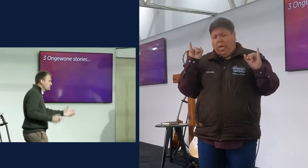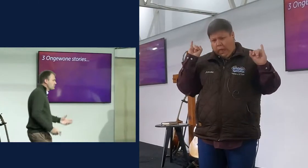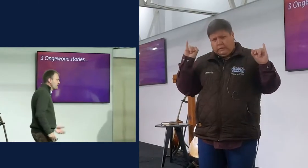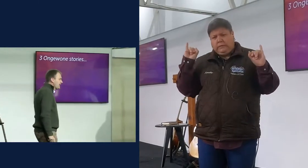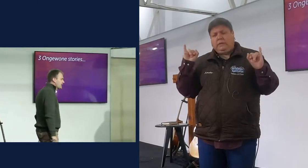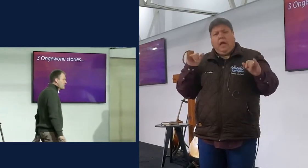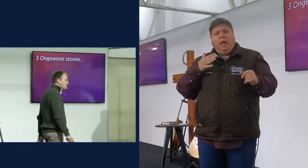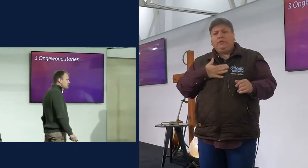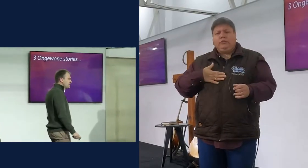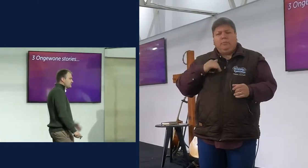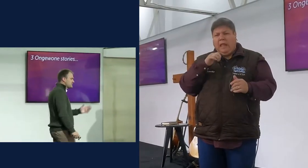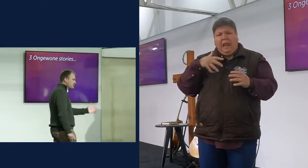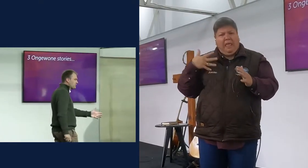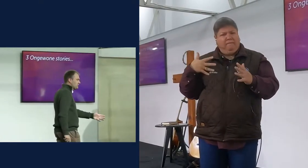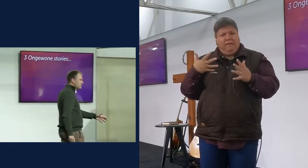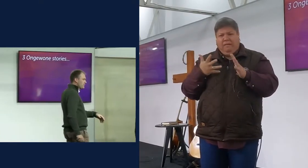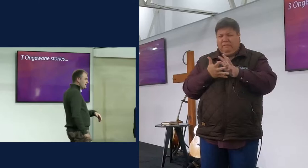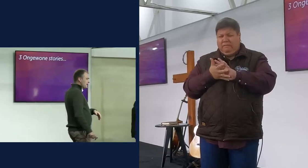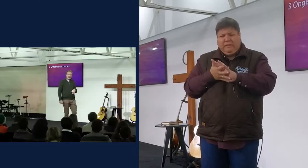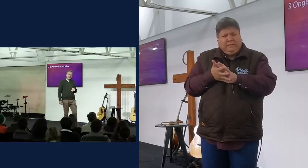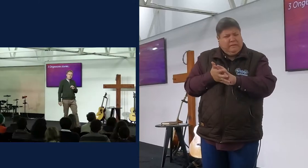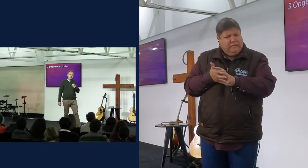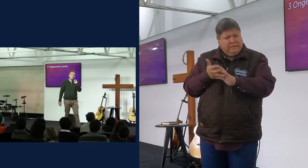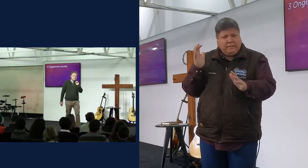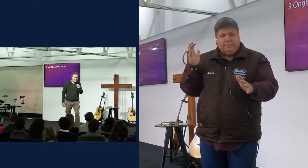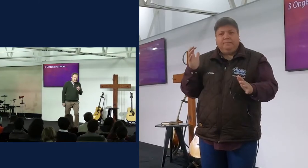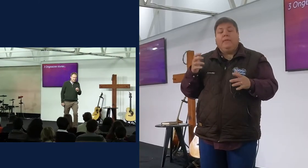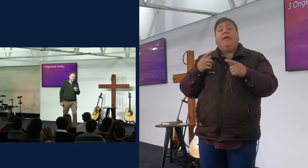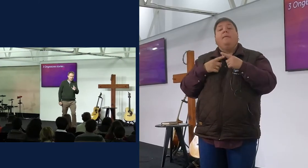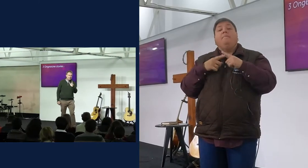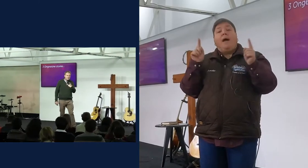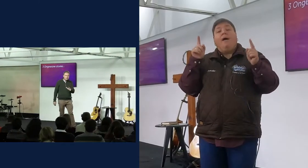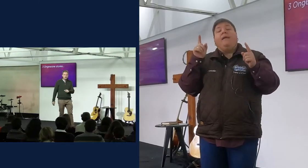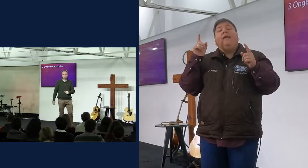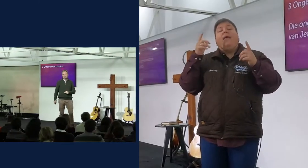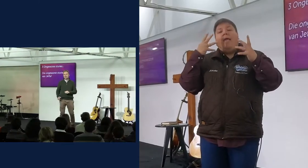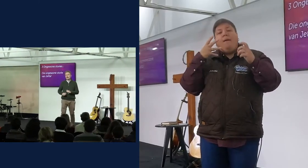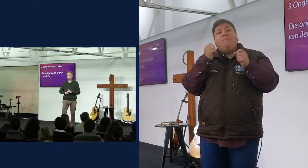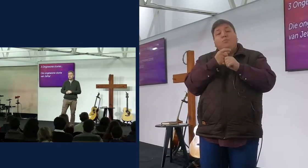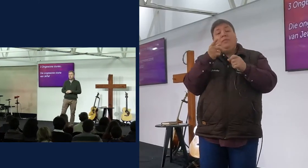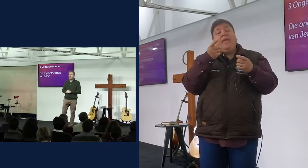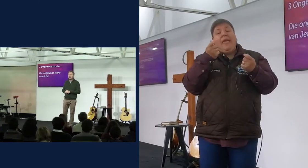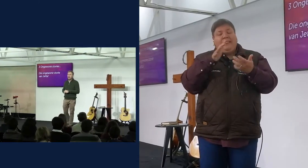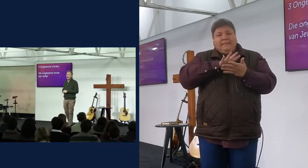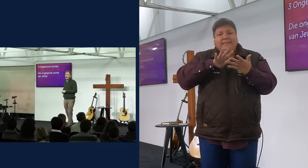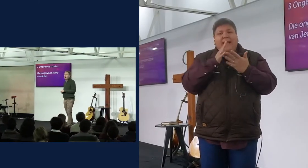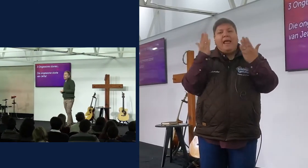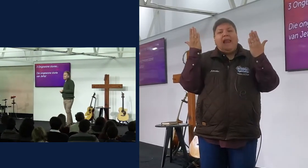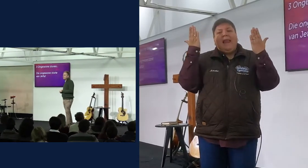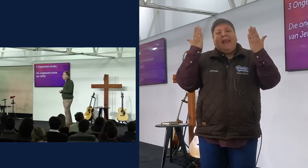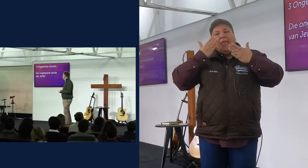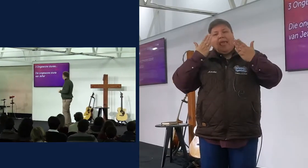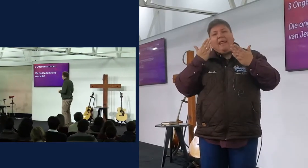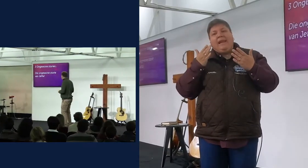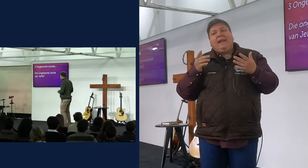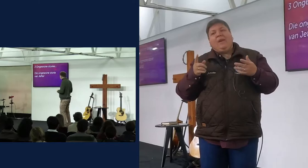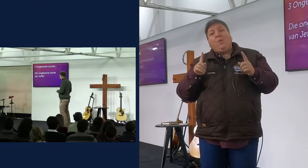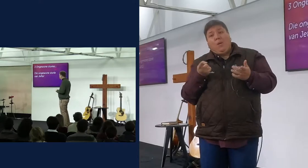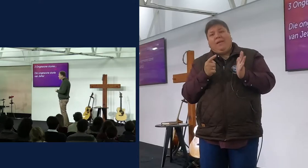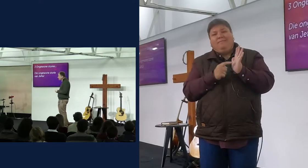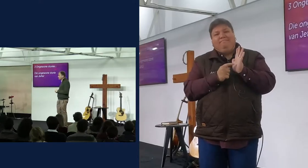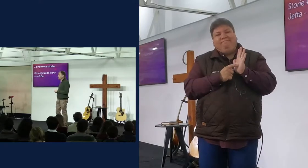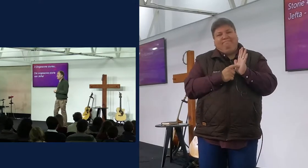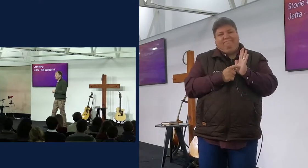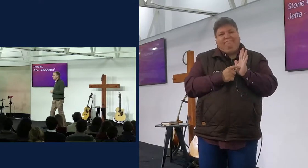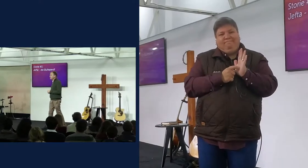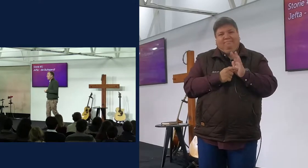skeef kan loop in hierdie arme ouse leven, het skeef geloop, en om ons les het te leer uit, en dis waar ons gaan kyk. So, die ongewone story